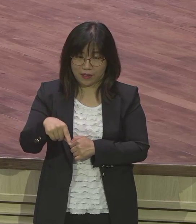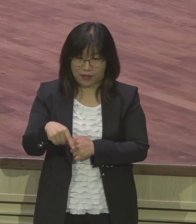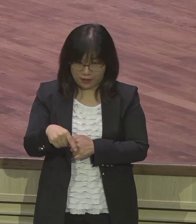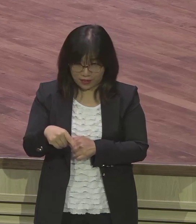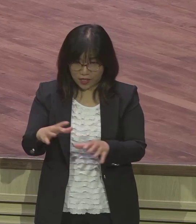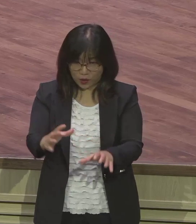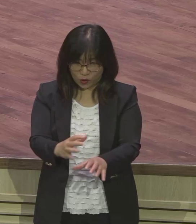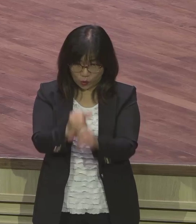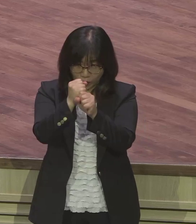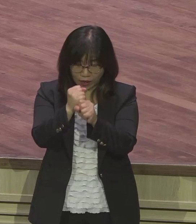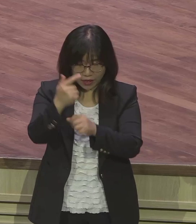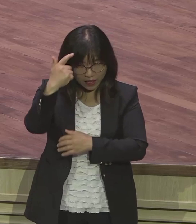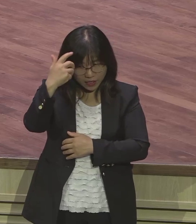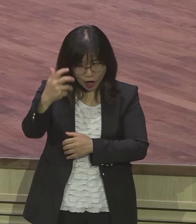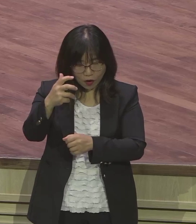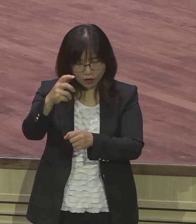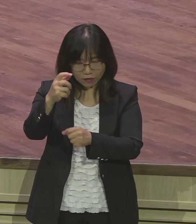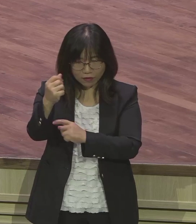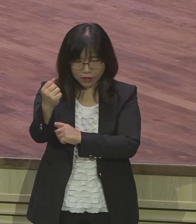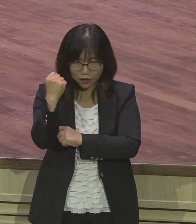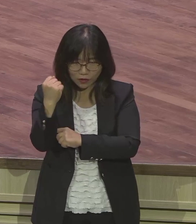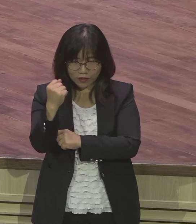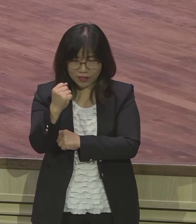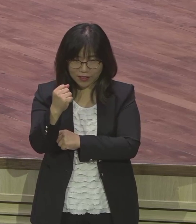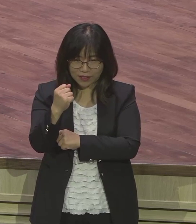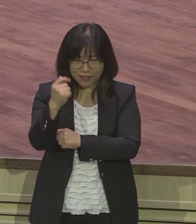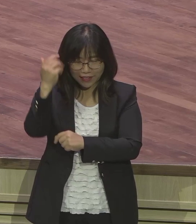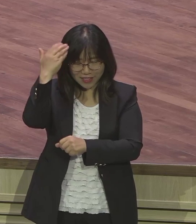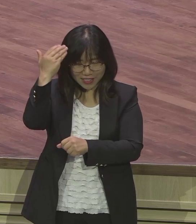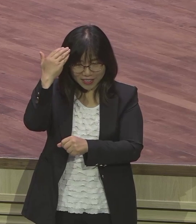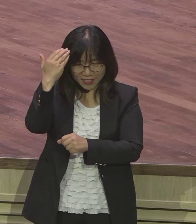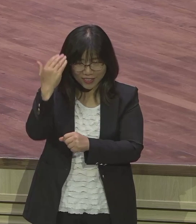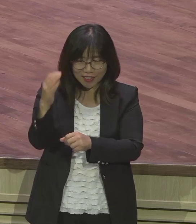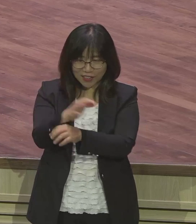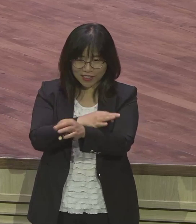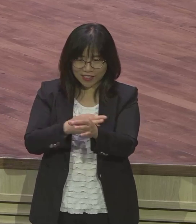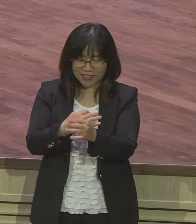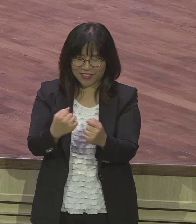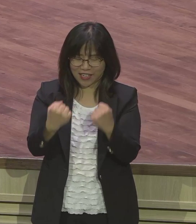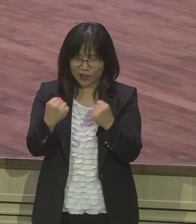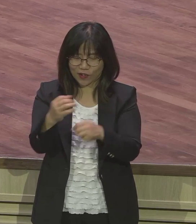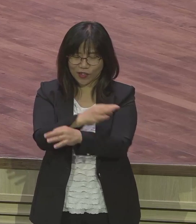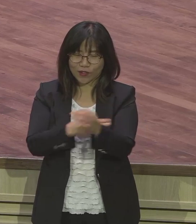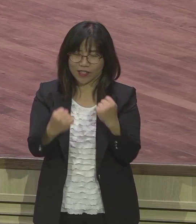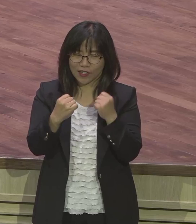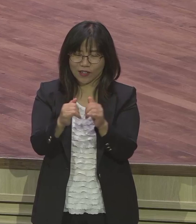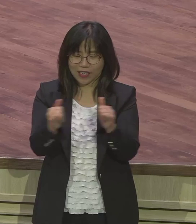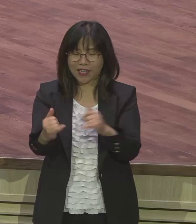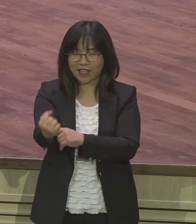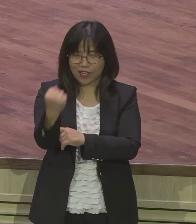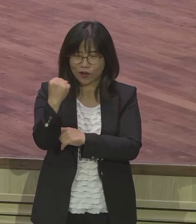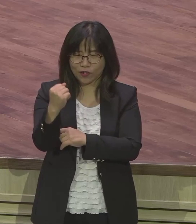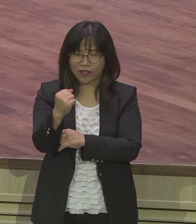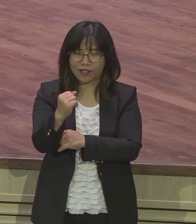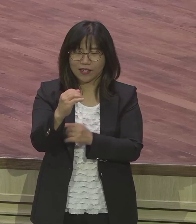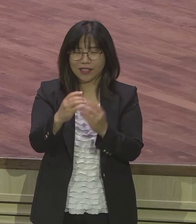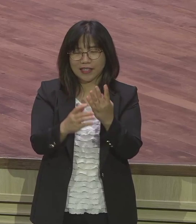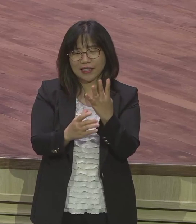영역, 지력, 체력, 경제, 인력이 12대 IP예요 여러분 삶이 말씀을 은약하고 나